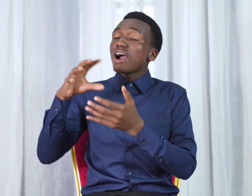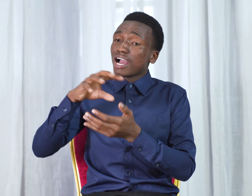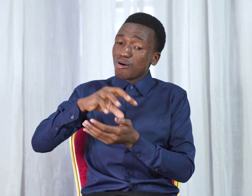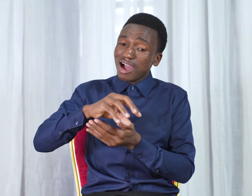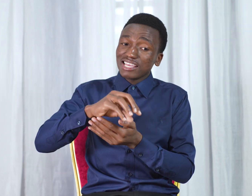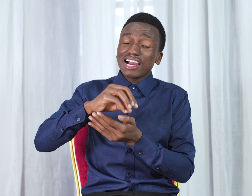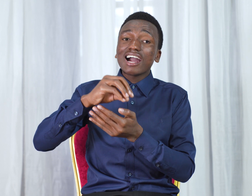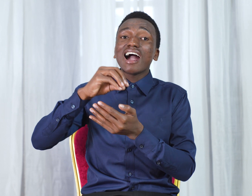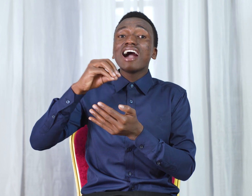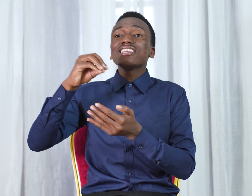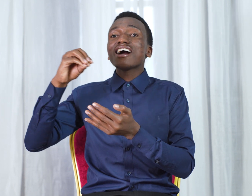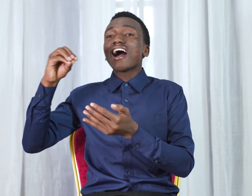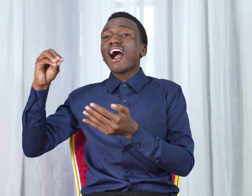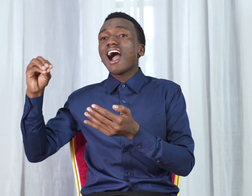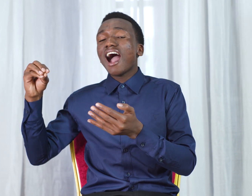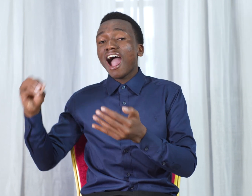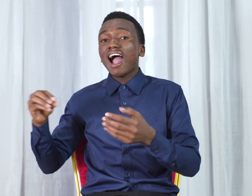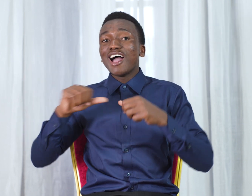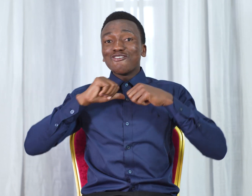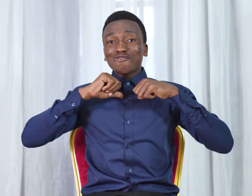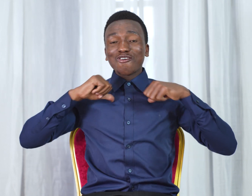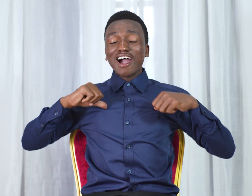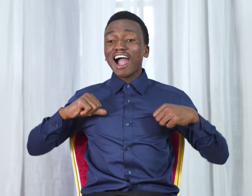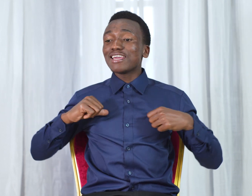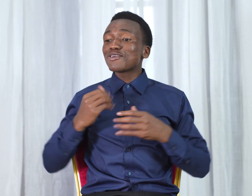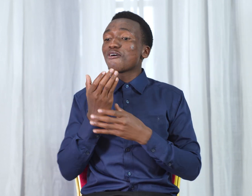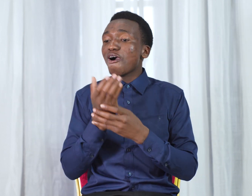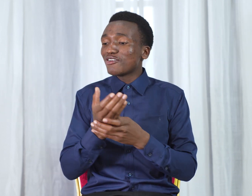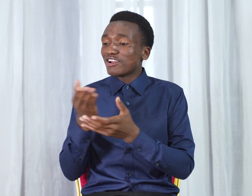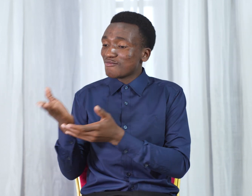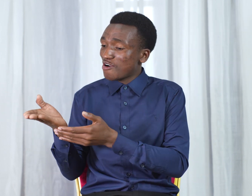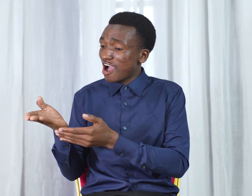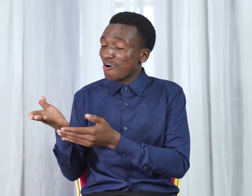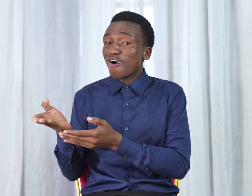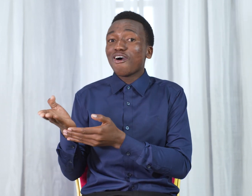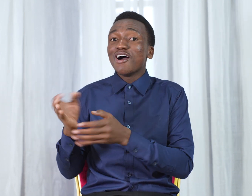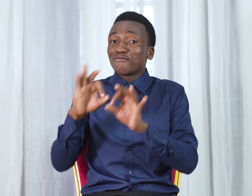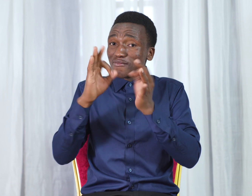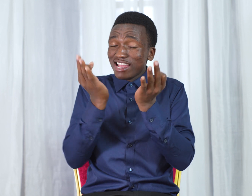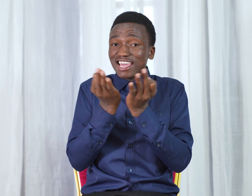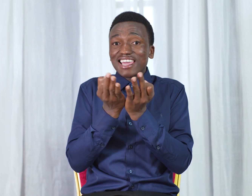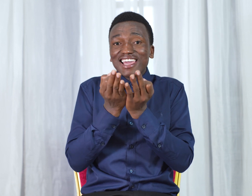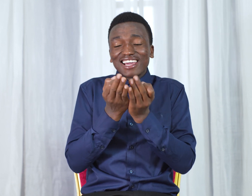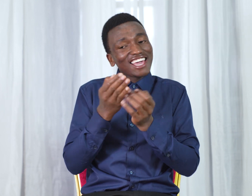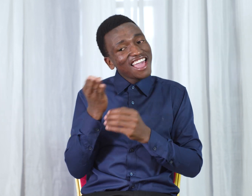akawanya nganya Ukuhani mikono ni muao Familia yake